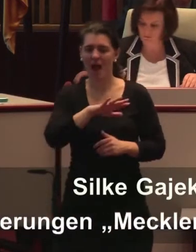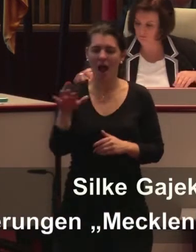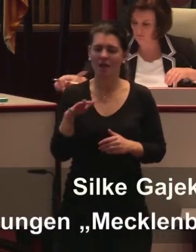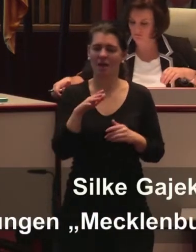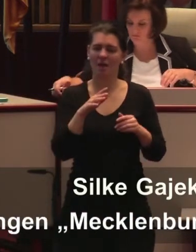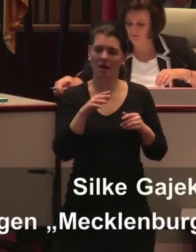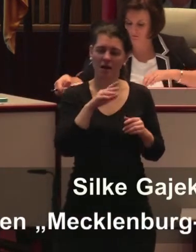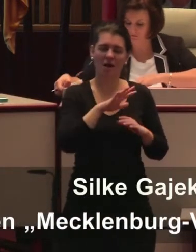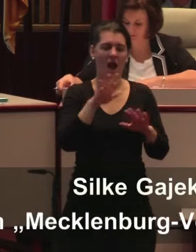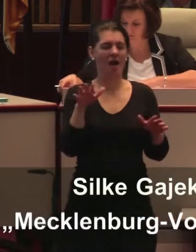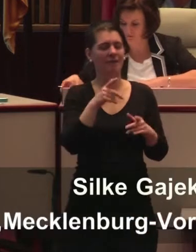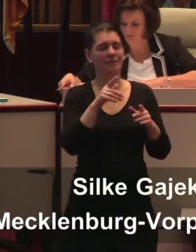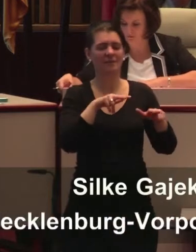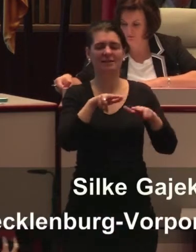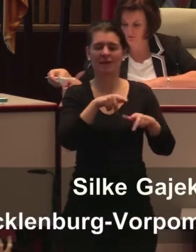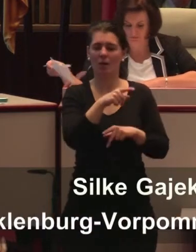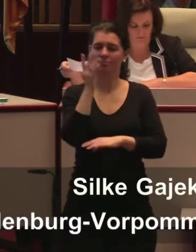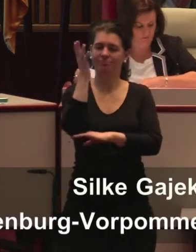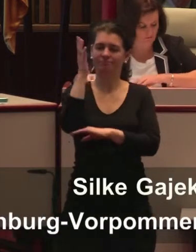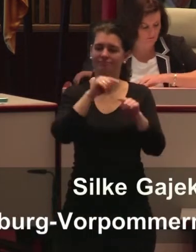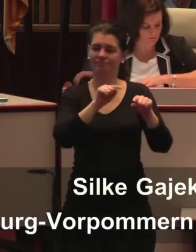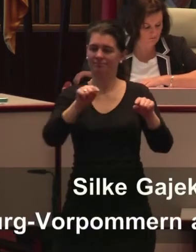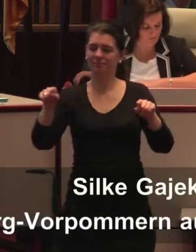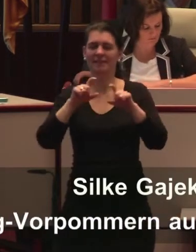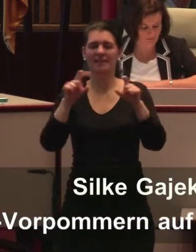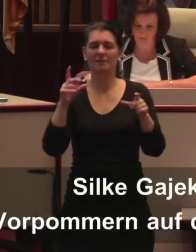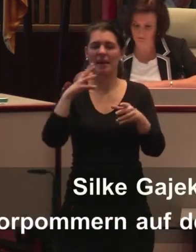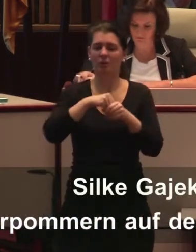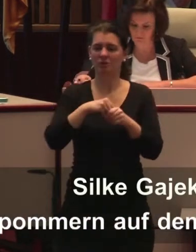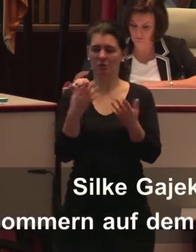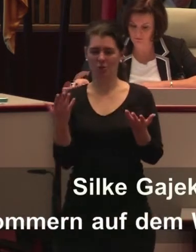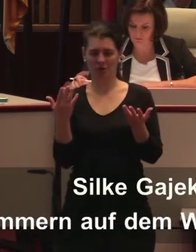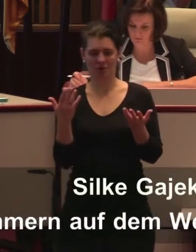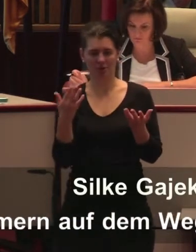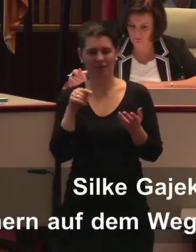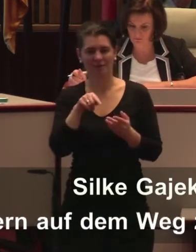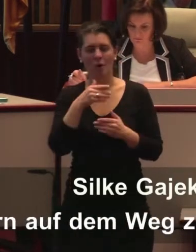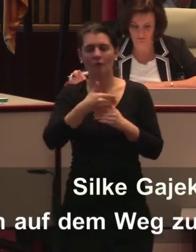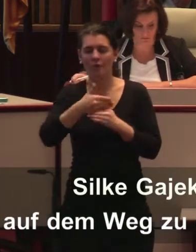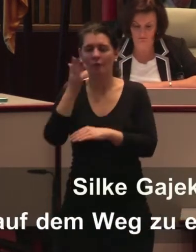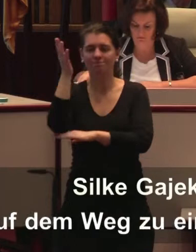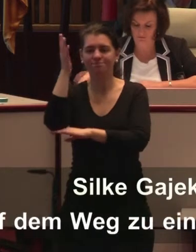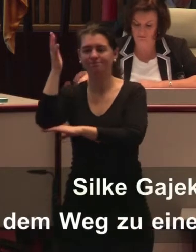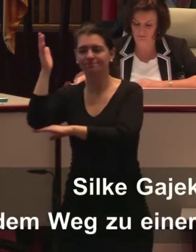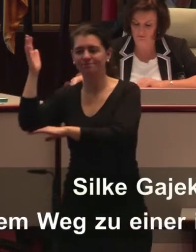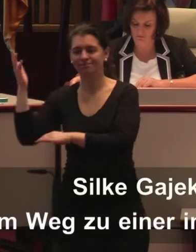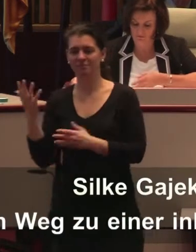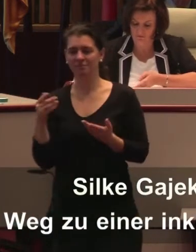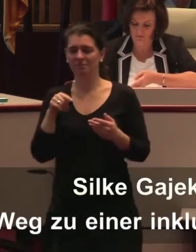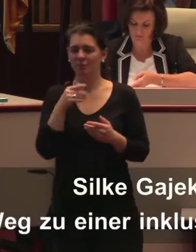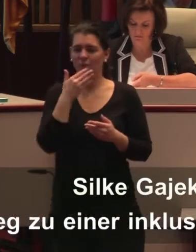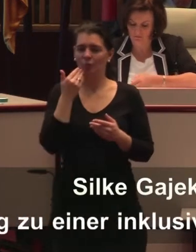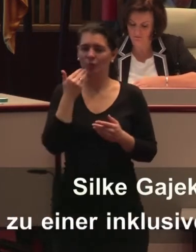warum Inklusion unmöglich ist oder auch Inklusion als Kommunismus für Schule zu bezeichnen oder